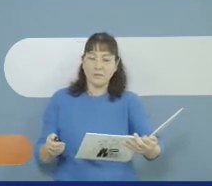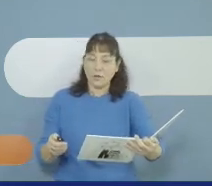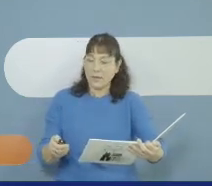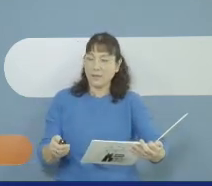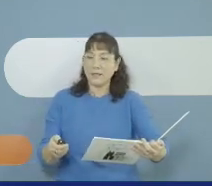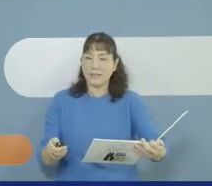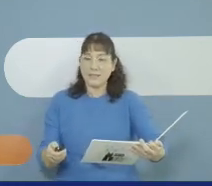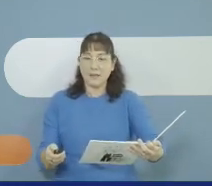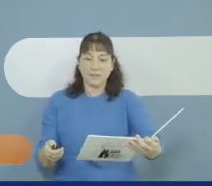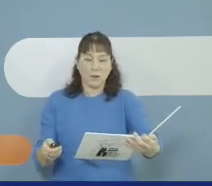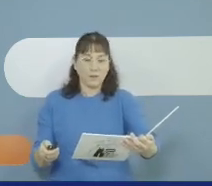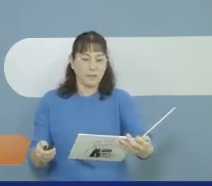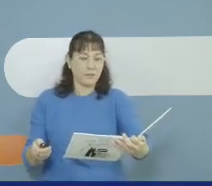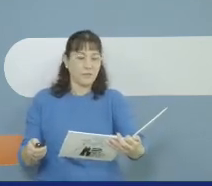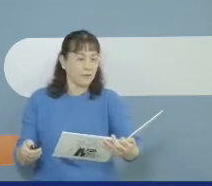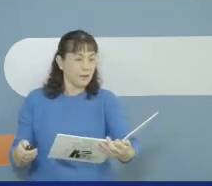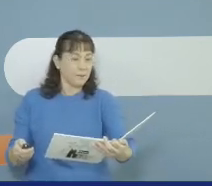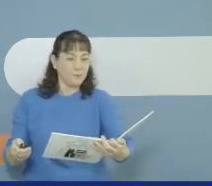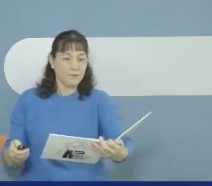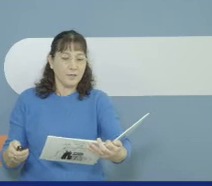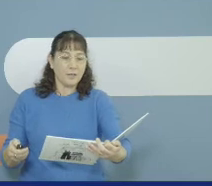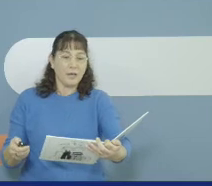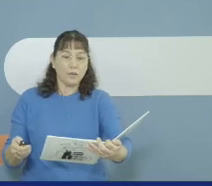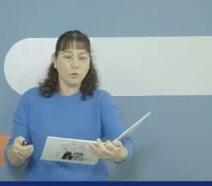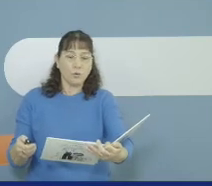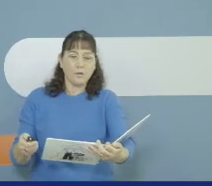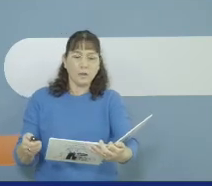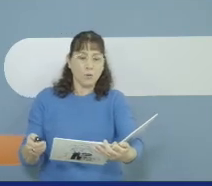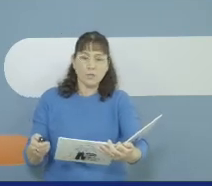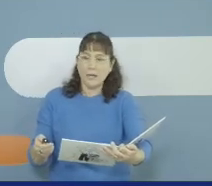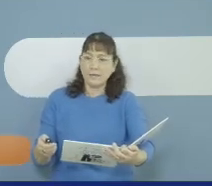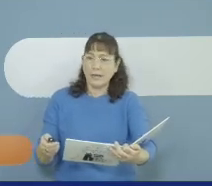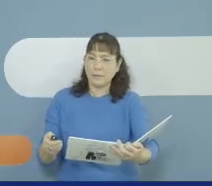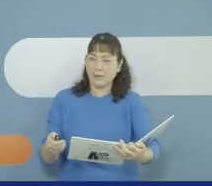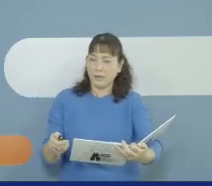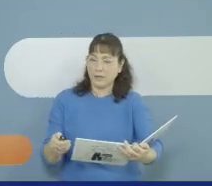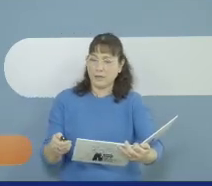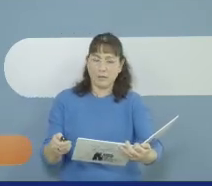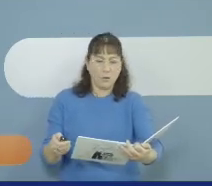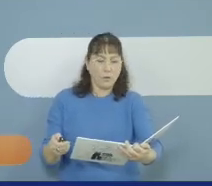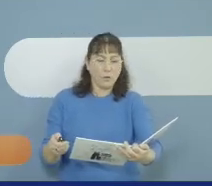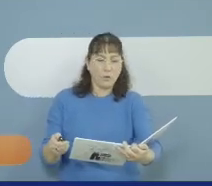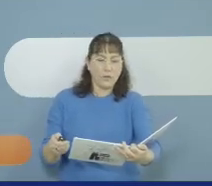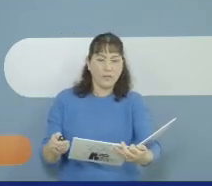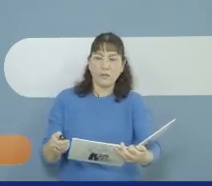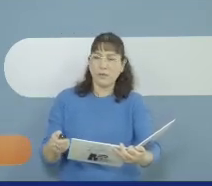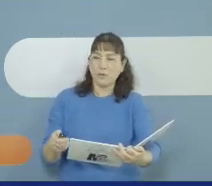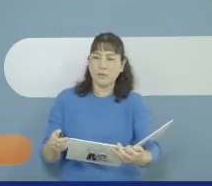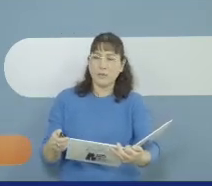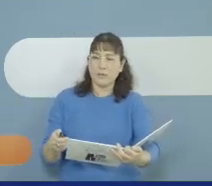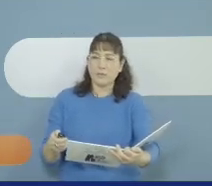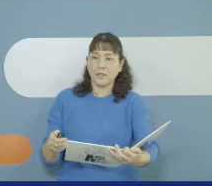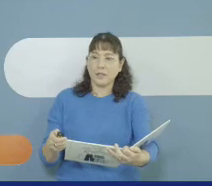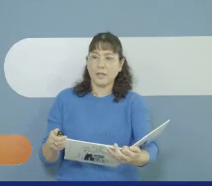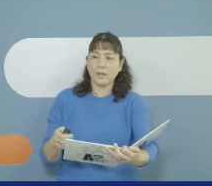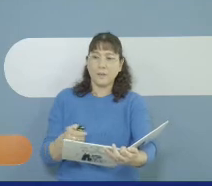בעיר וזוער את סבתא הולכים לבקר? הלכו והלכו שעתיים בערך ולאן הגיעו